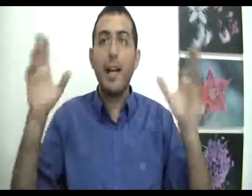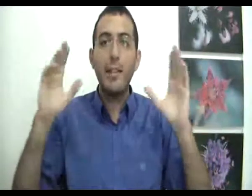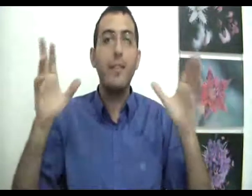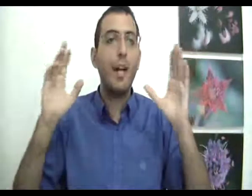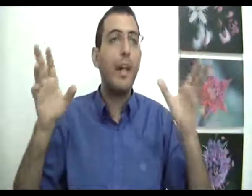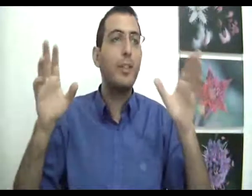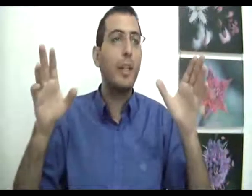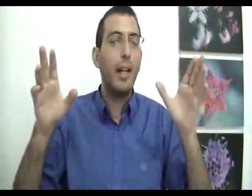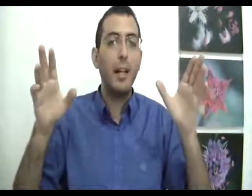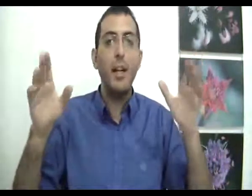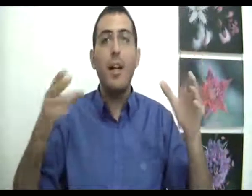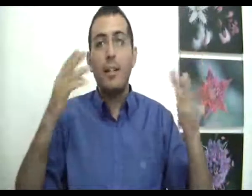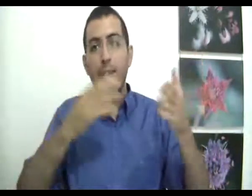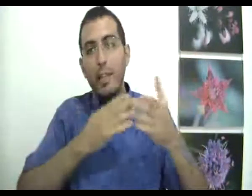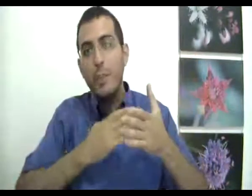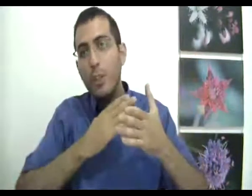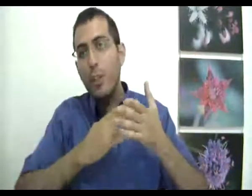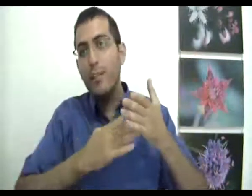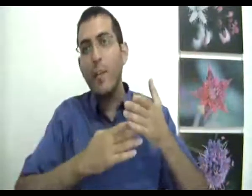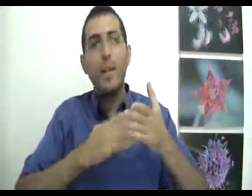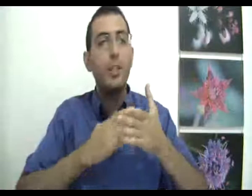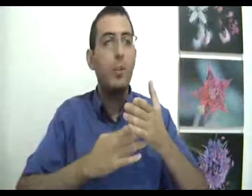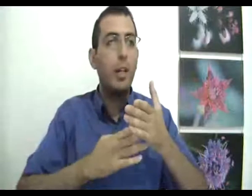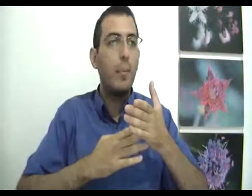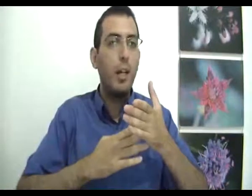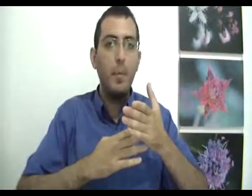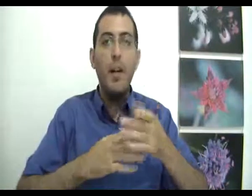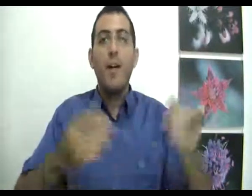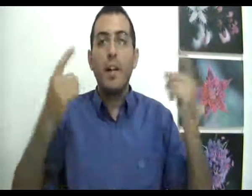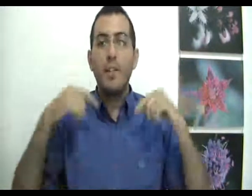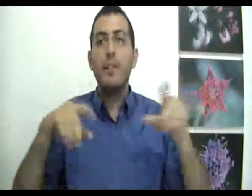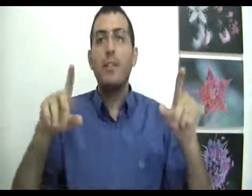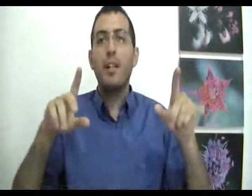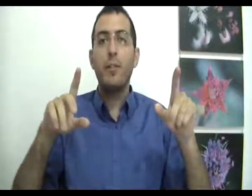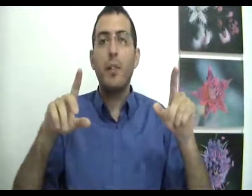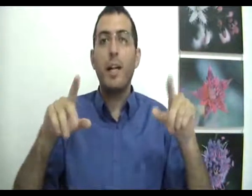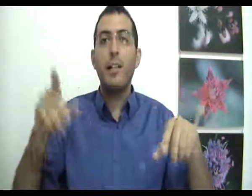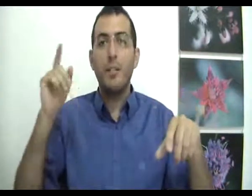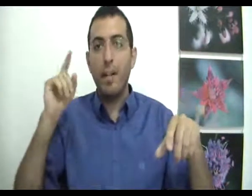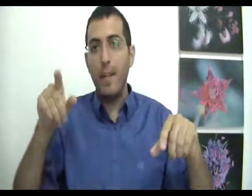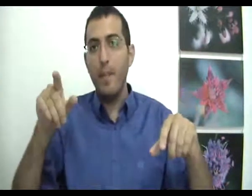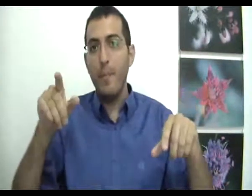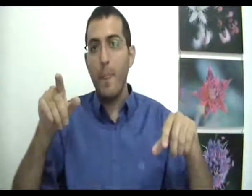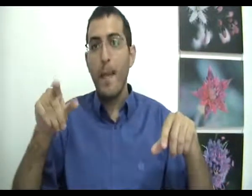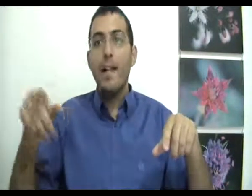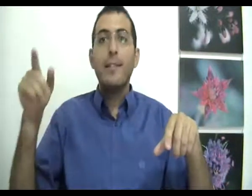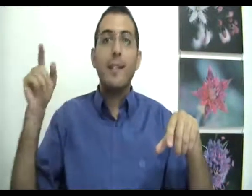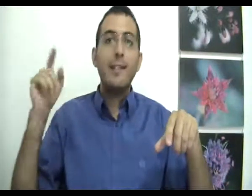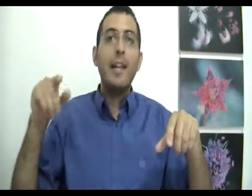קח את הדבר הכי רע שקרה לך, תעשה רשימה של כל הדברים הרעים שקרו לך בחיים, ועכשיו תנסה לחוות אותם מחדש, אבל, תנסה